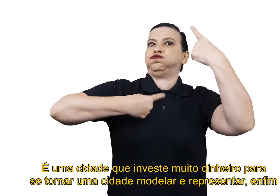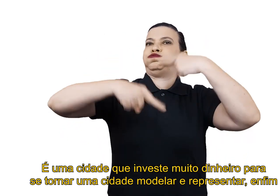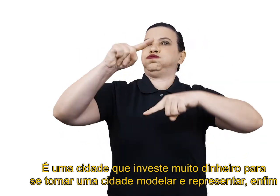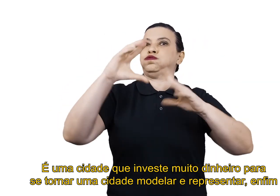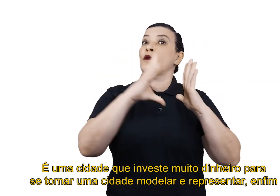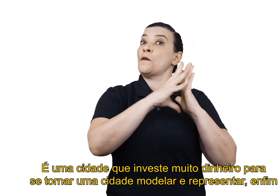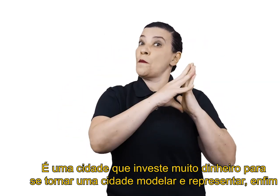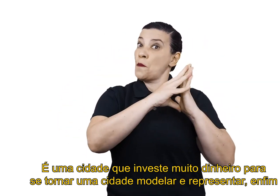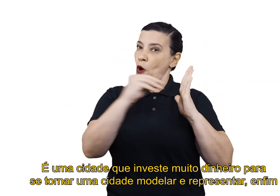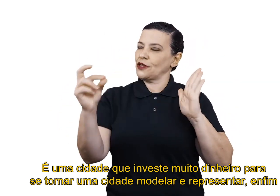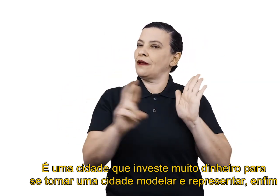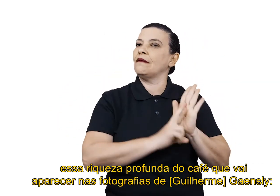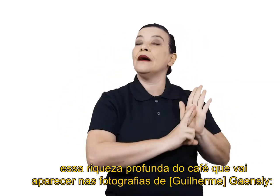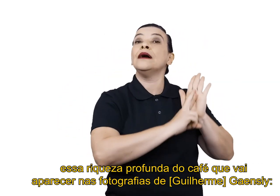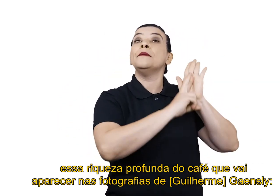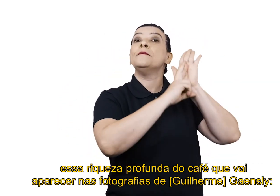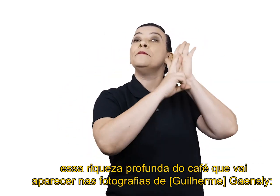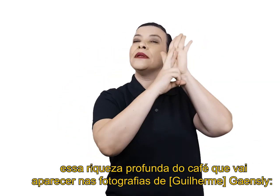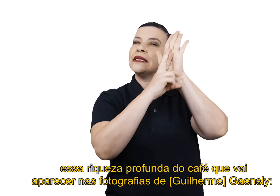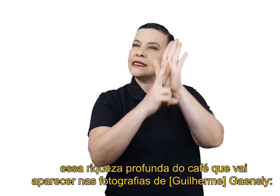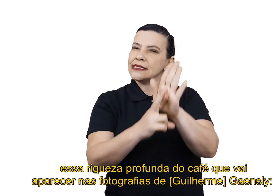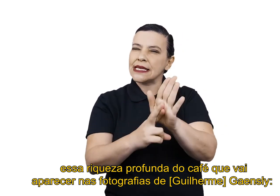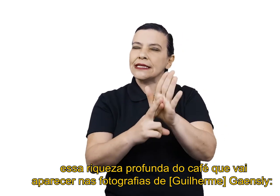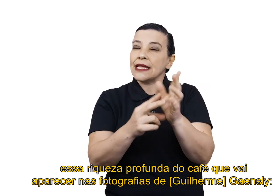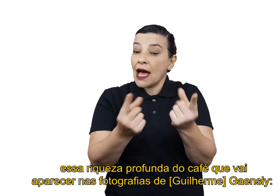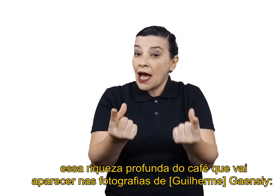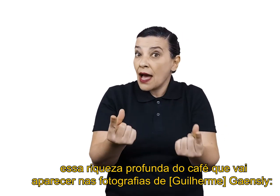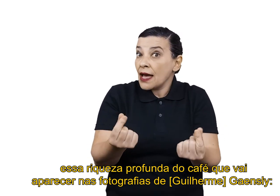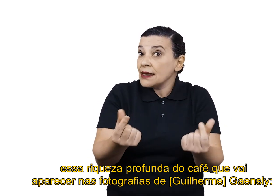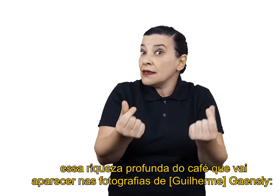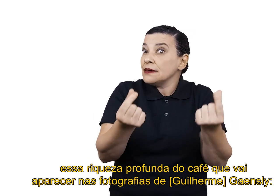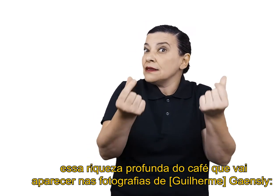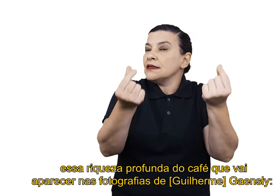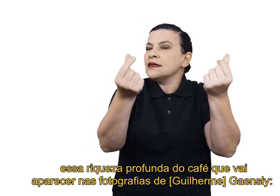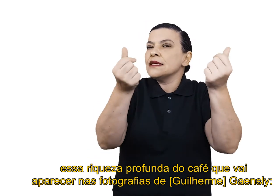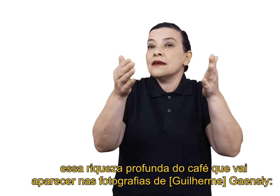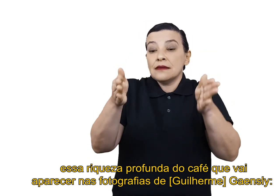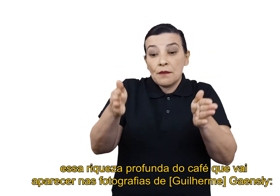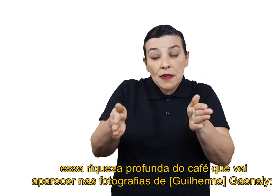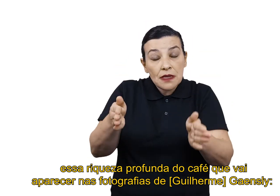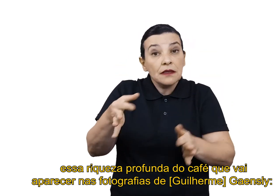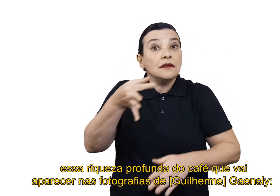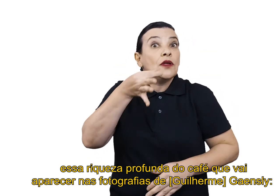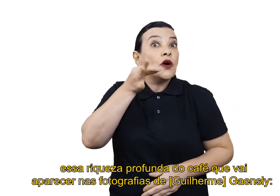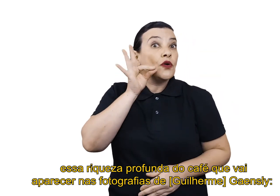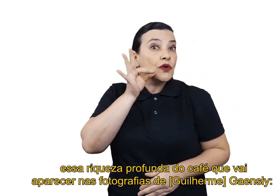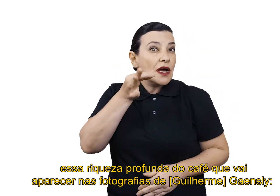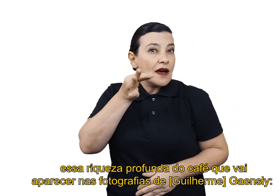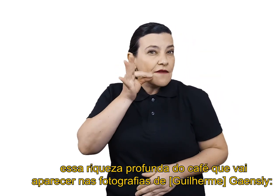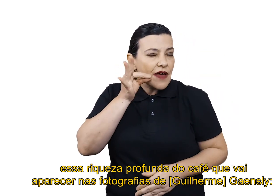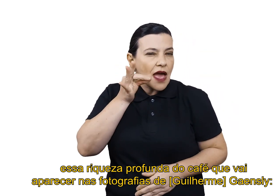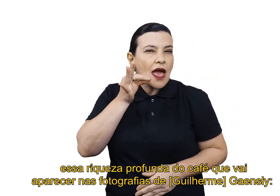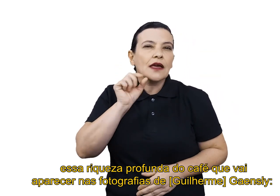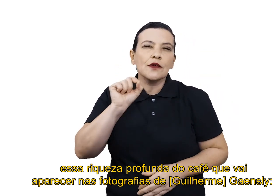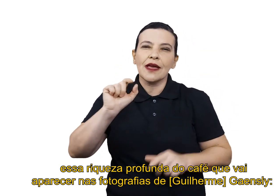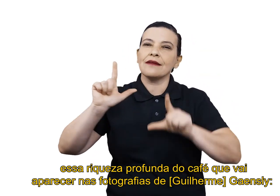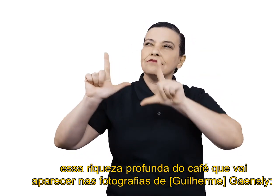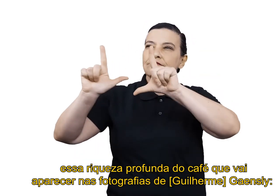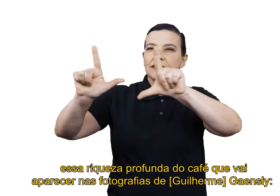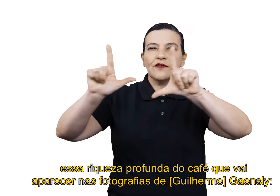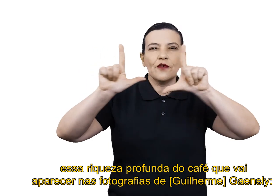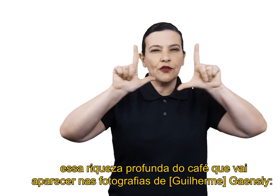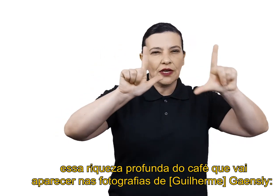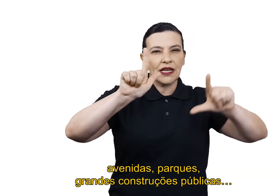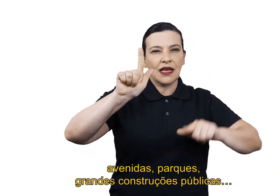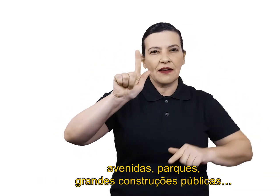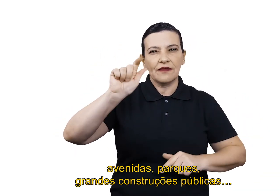e representar, enfim, essa riqueza profunda do café que vai aparecer nas fotografias